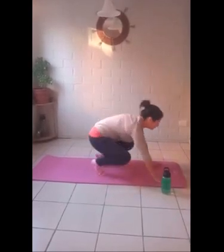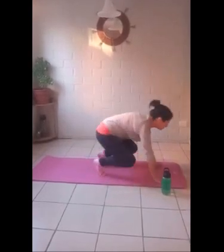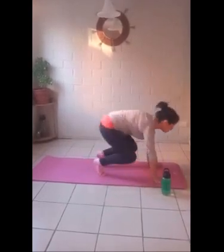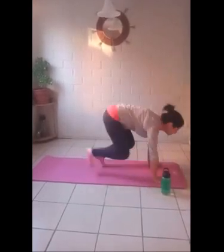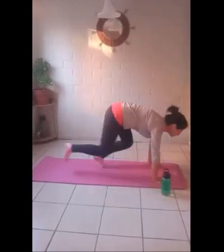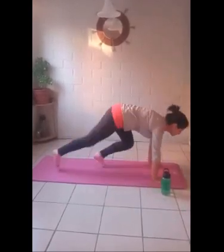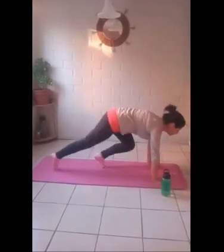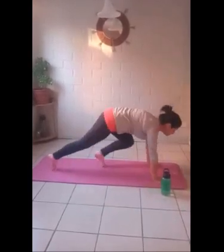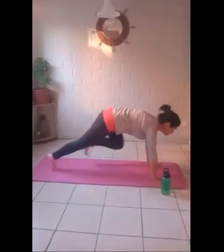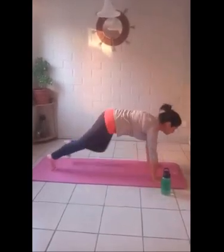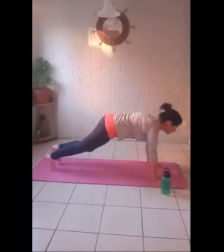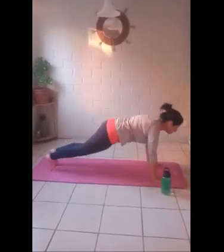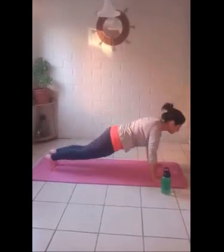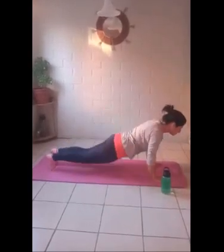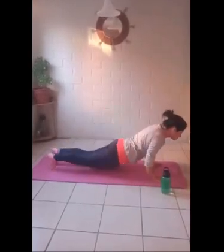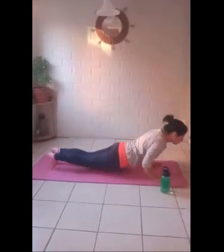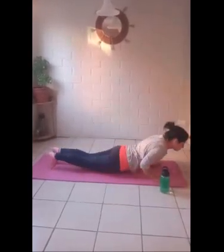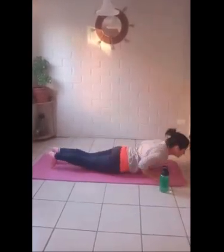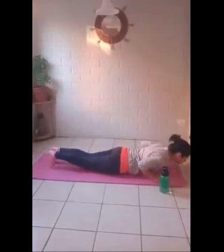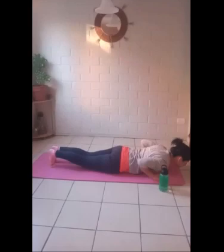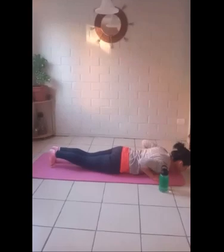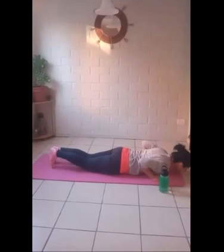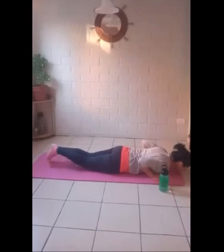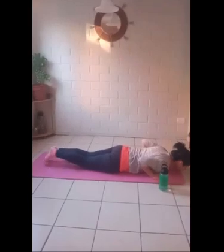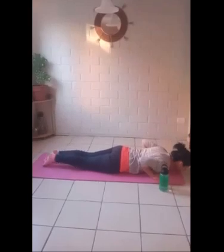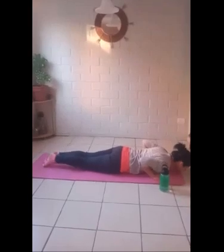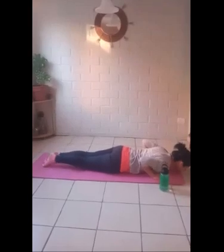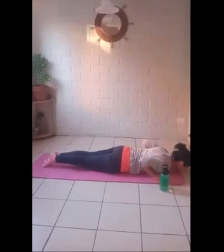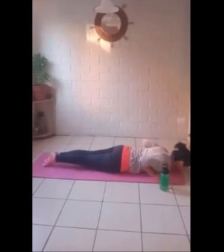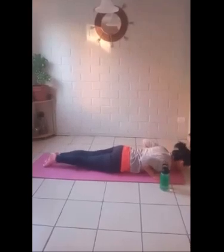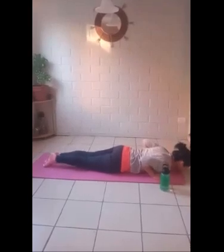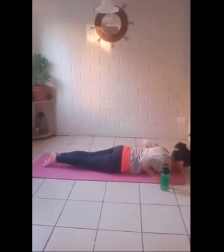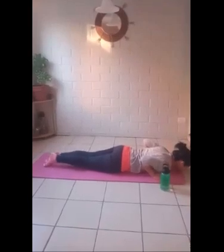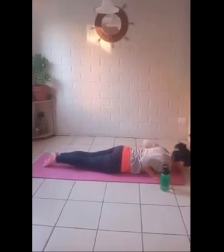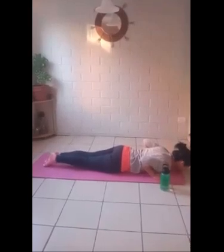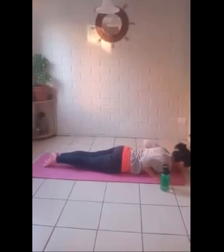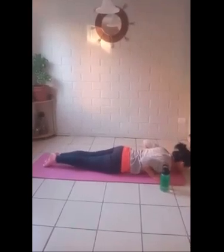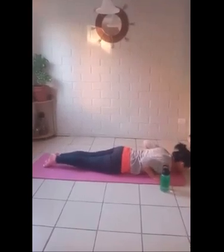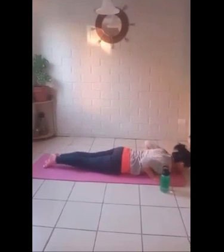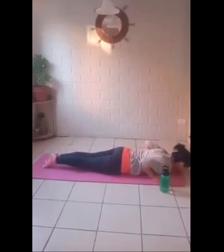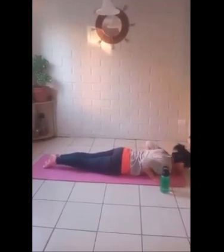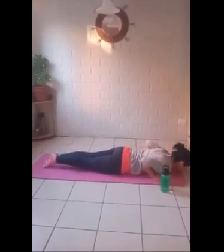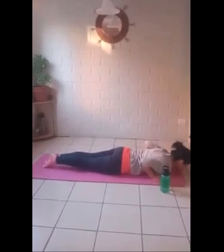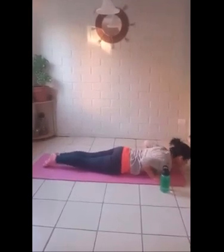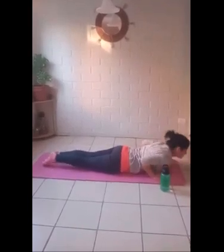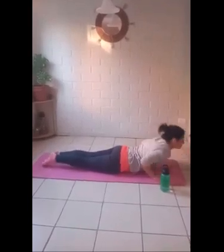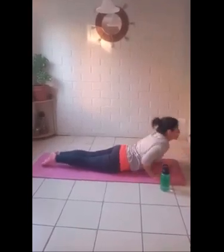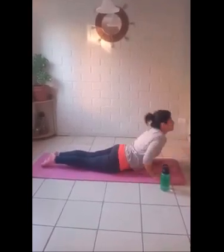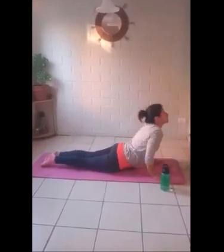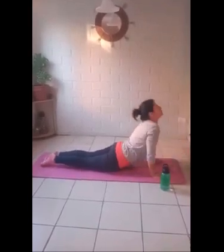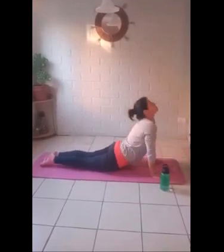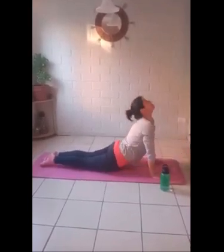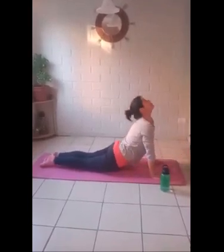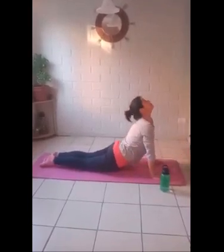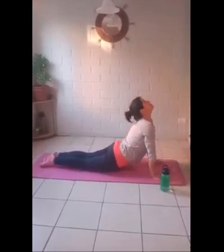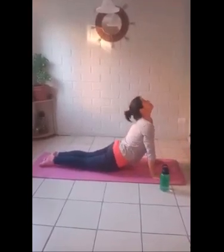se mete al agua. ¡Glug, glug, glug, glug, glug, Y viene una serpiente